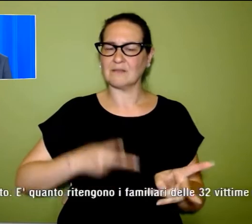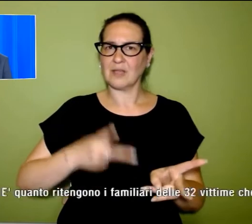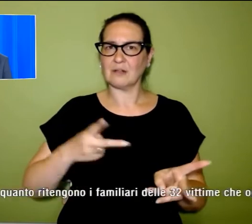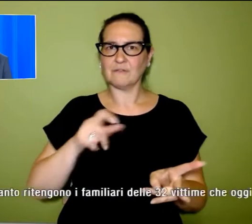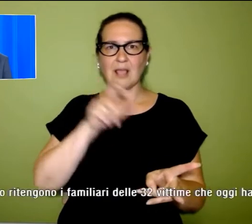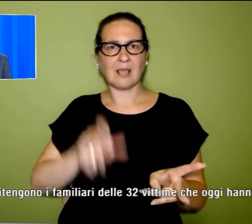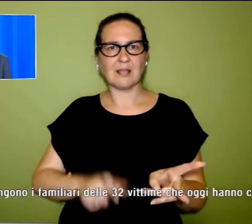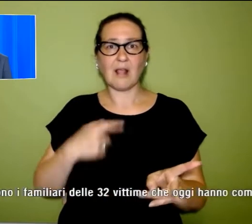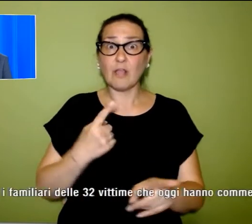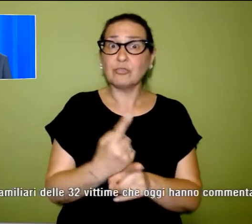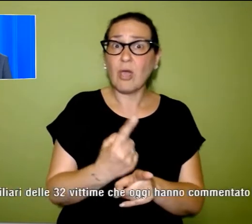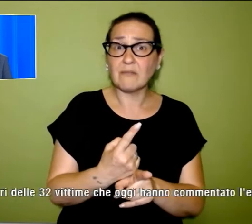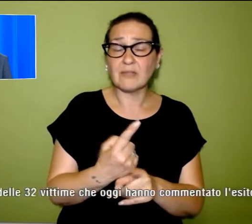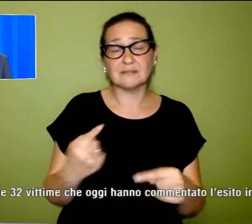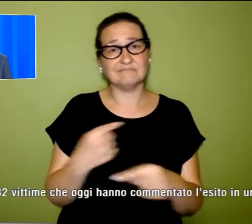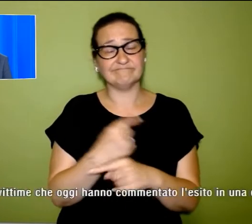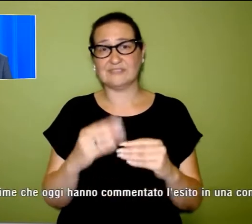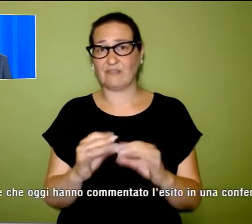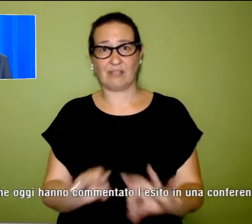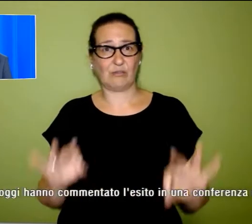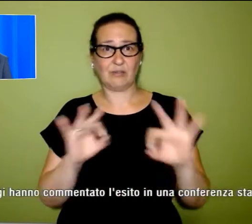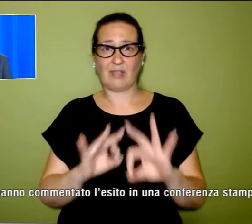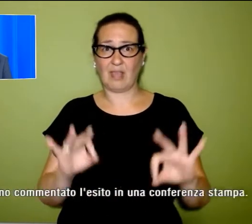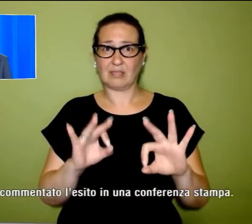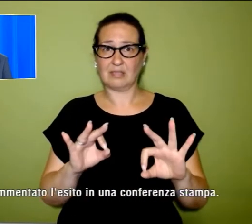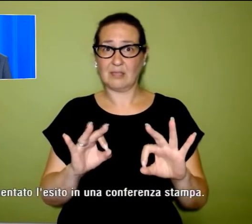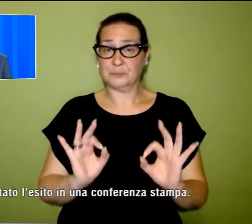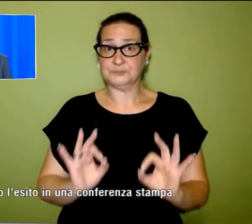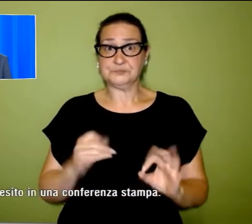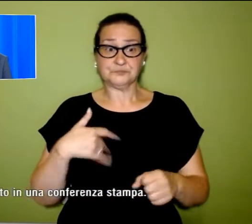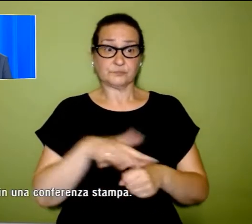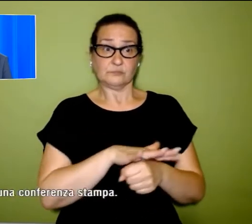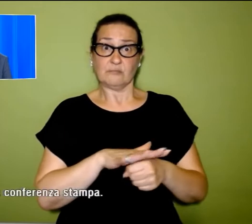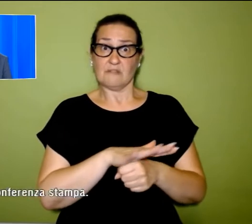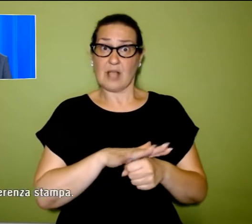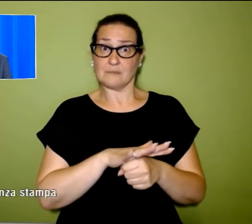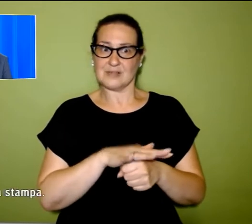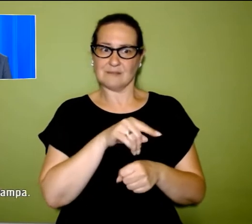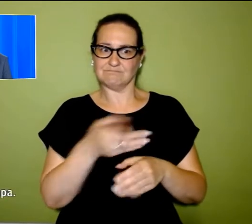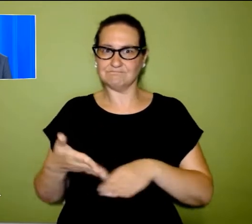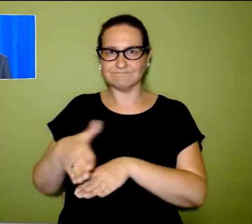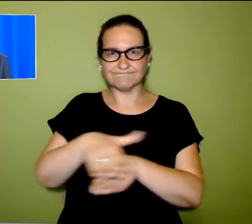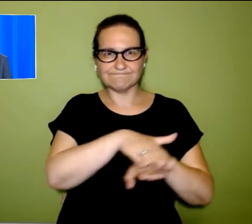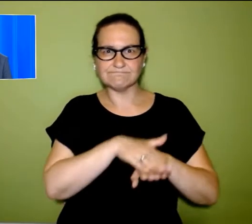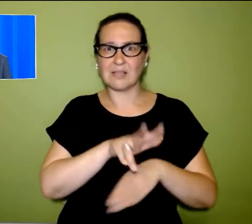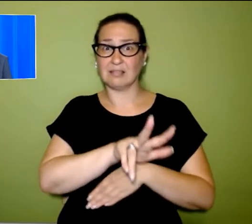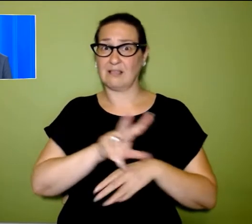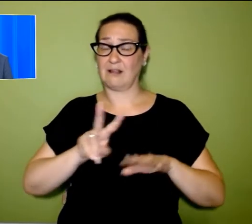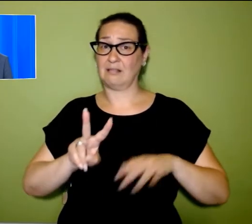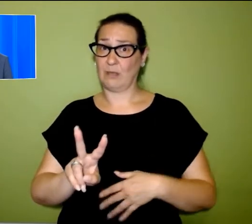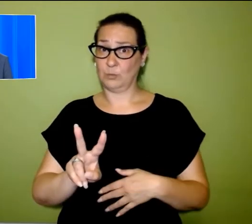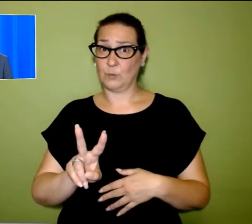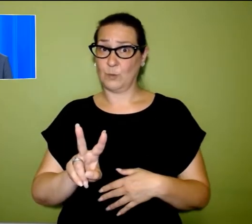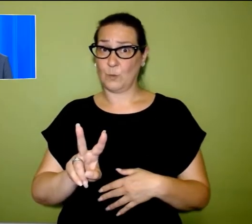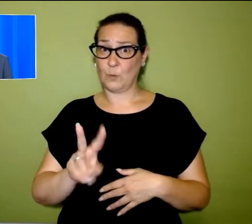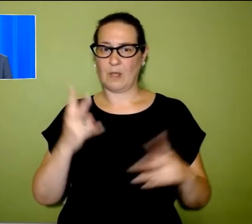dovuto. È ciò che ritengono i familiari delle 32 vittime che stamani hanno commentato l'esito in